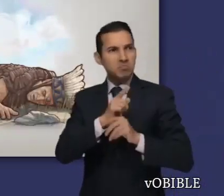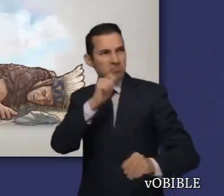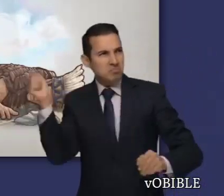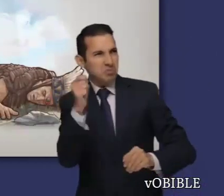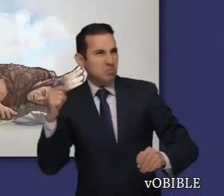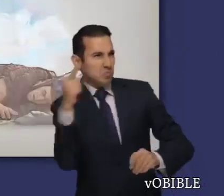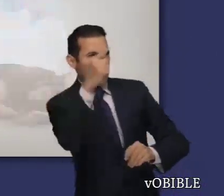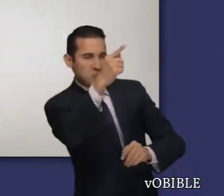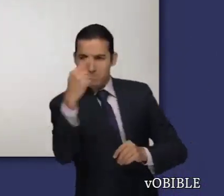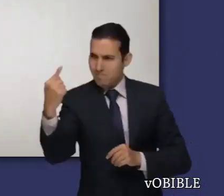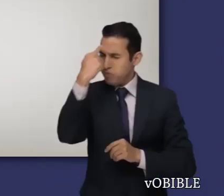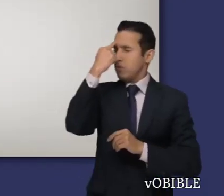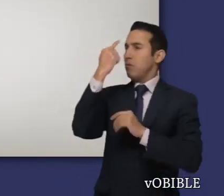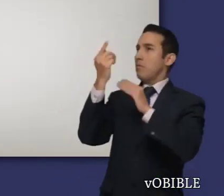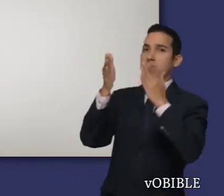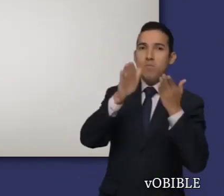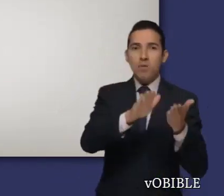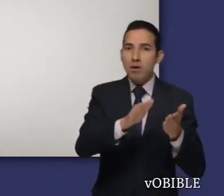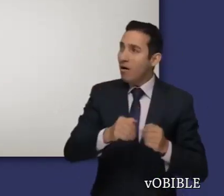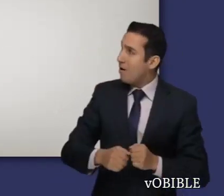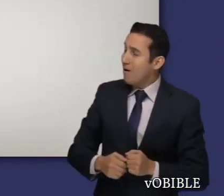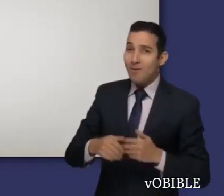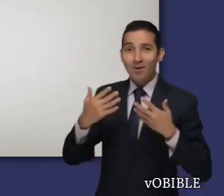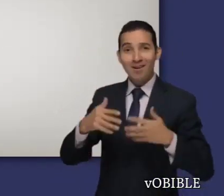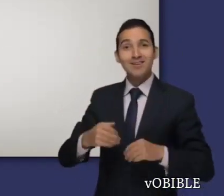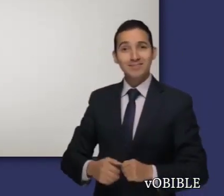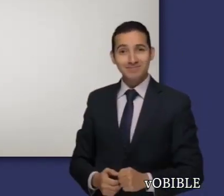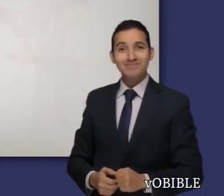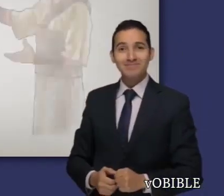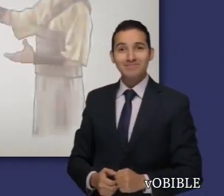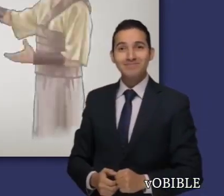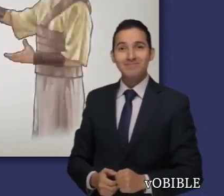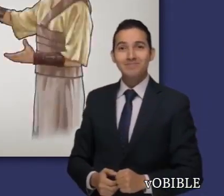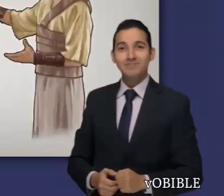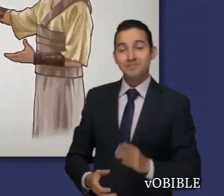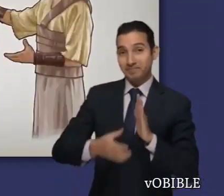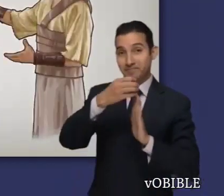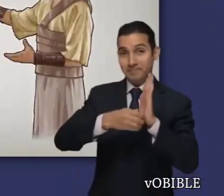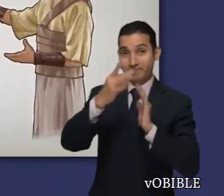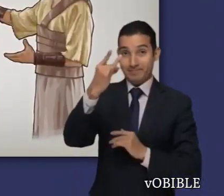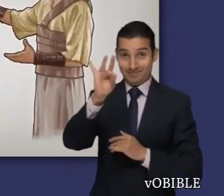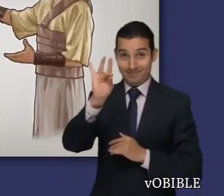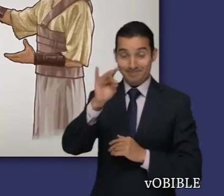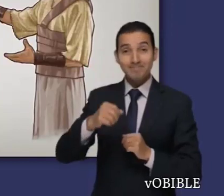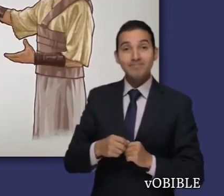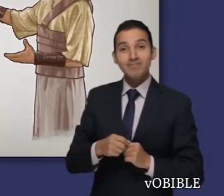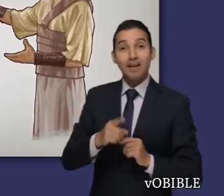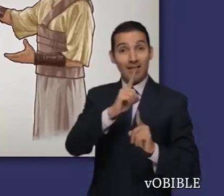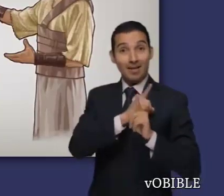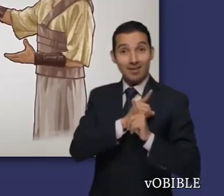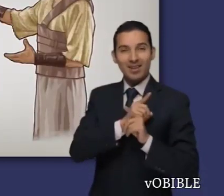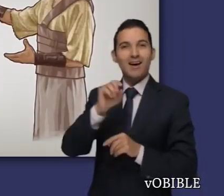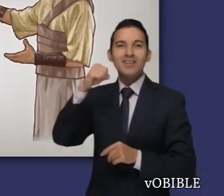onda y una piedra. En el capítulo 18, David y el hijo de Saúl, Jonatán, se hacen